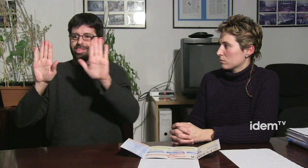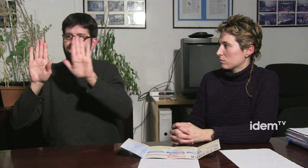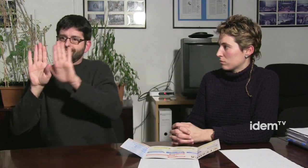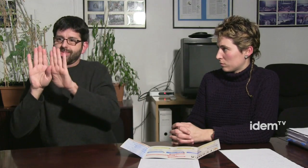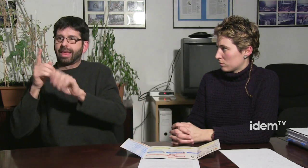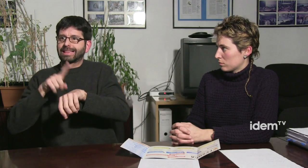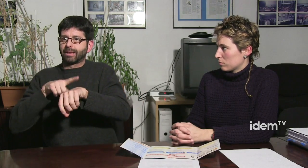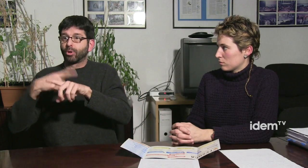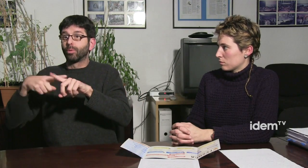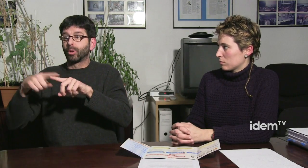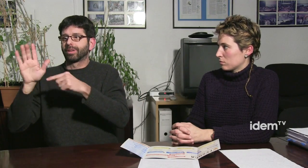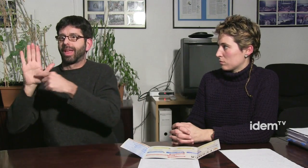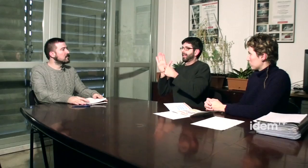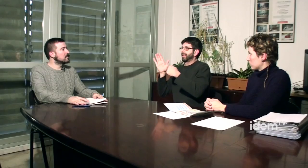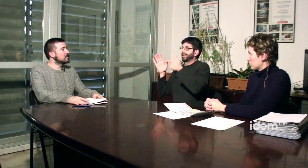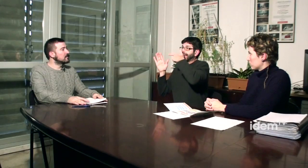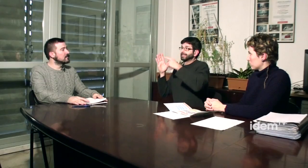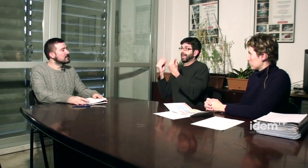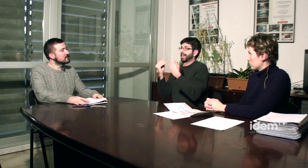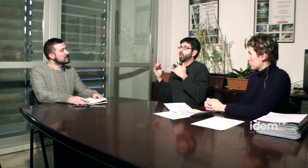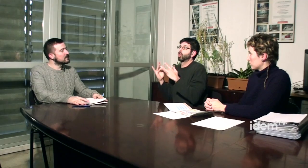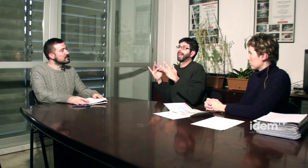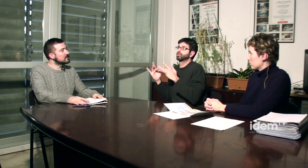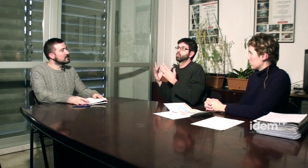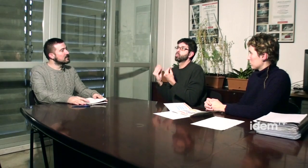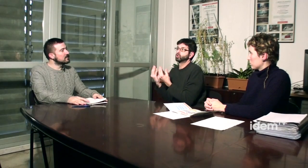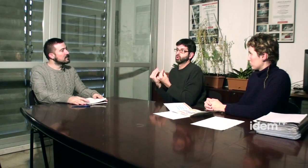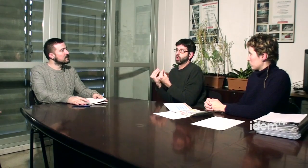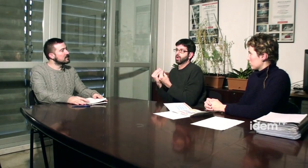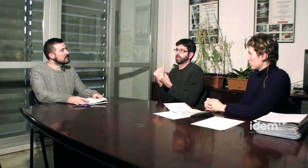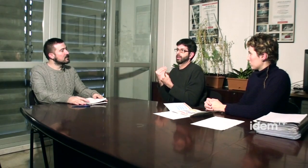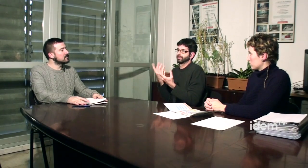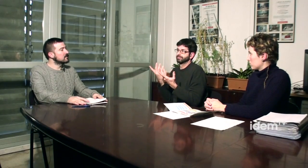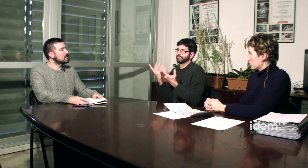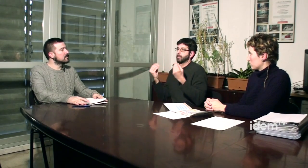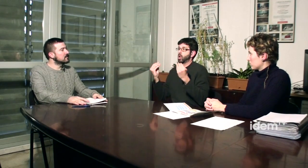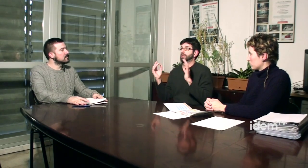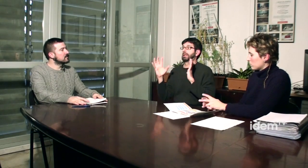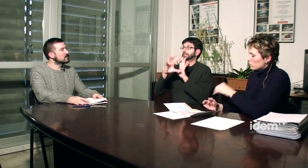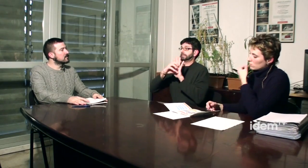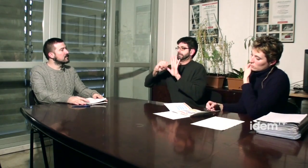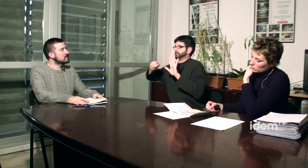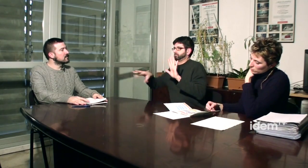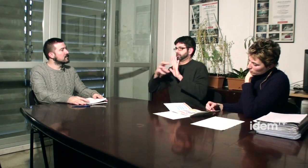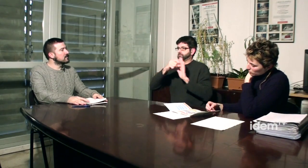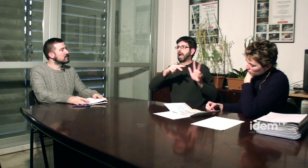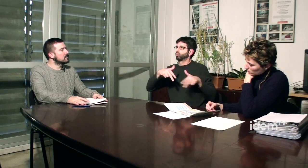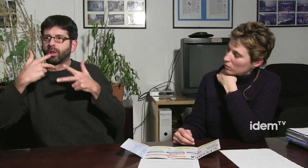i el que tenim ganes el que ens vindria de gust és poder ajuntar-ho perquè clar el que és el Lambda hi